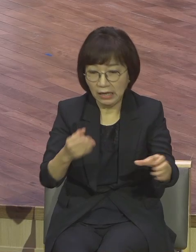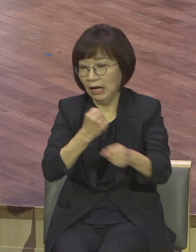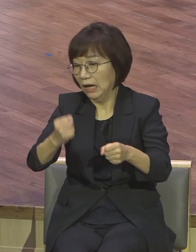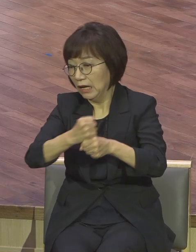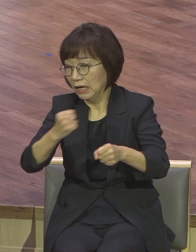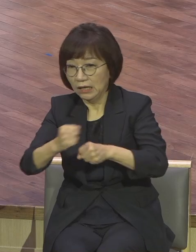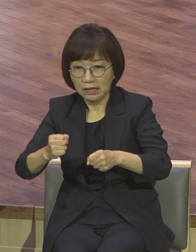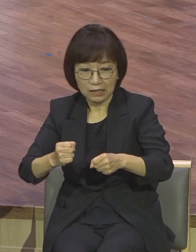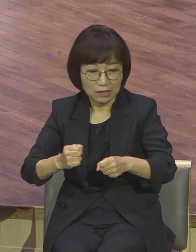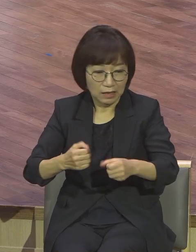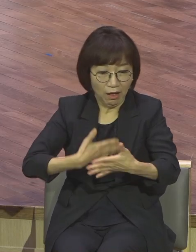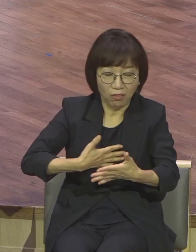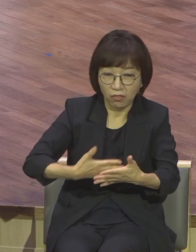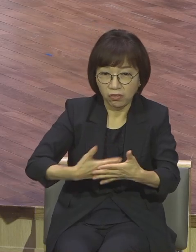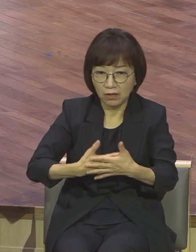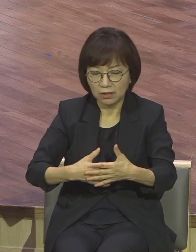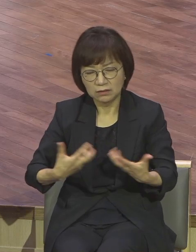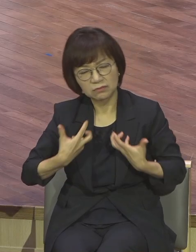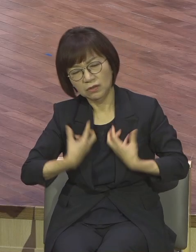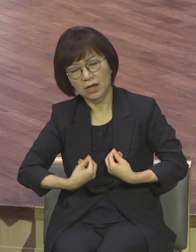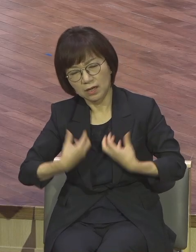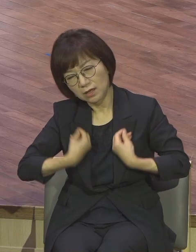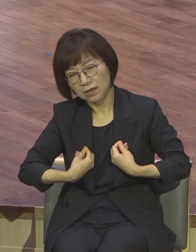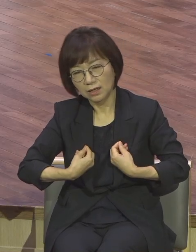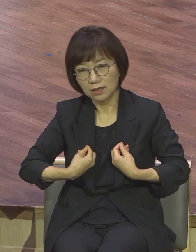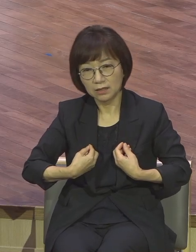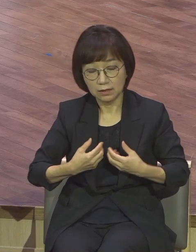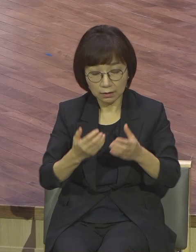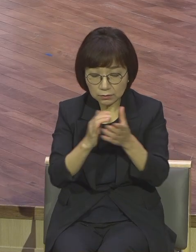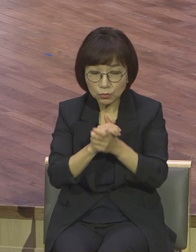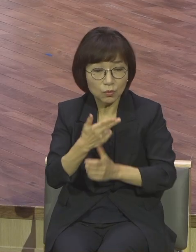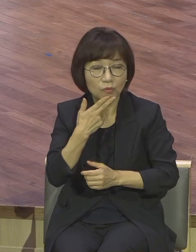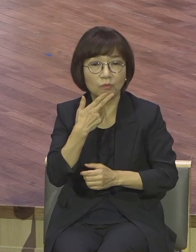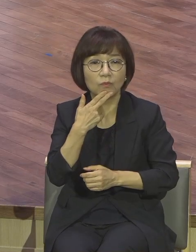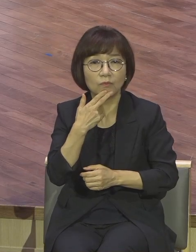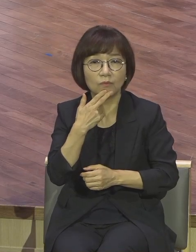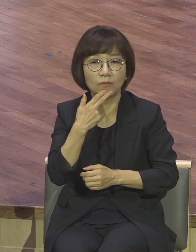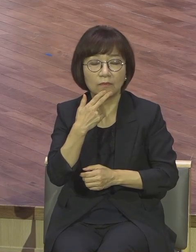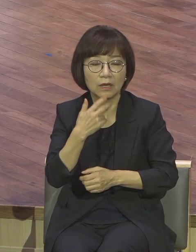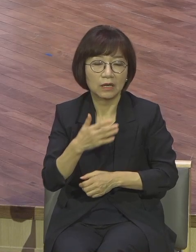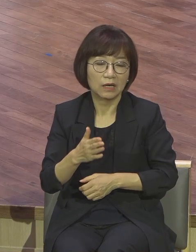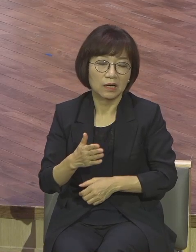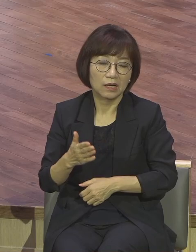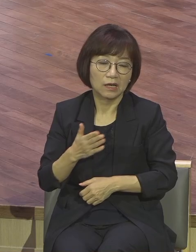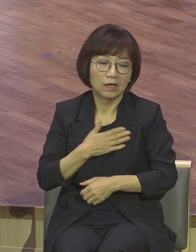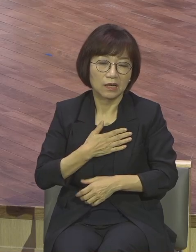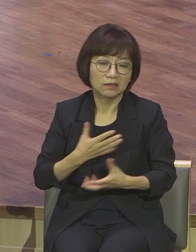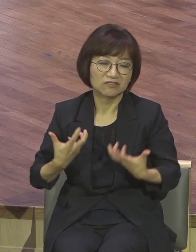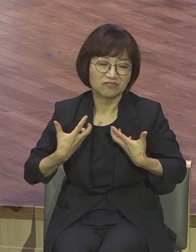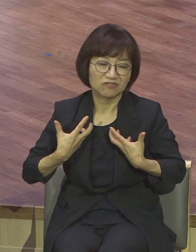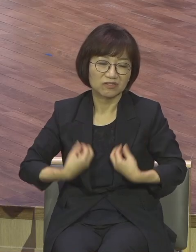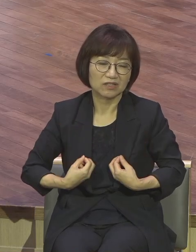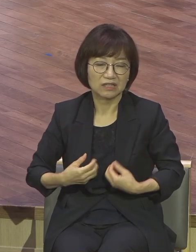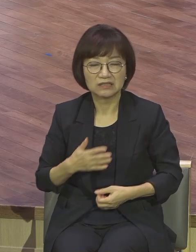절망 속에 빠질 수밖에 없어요 나 끝났다 나 이제 끝났다 뭐가 끝났습니까